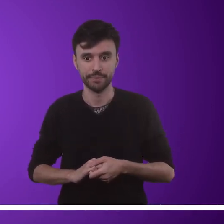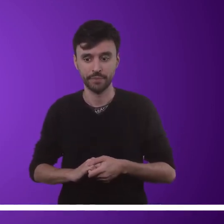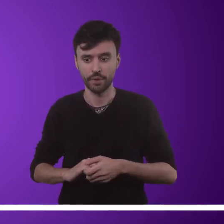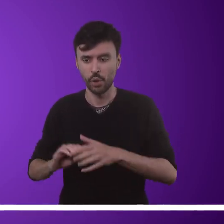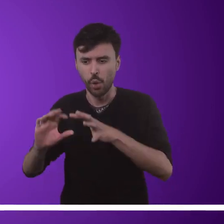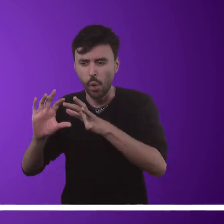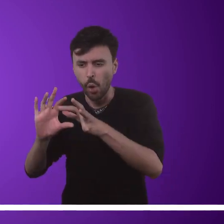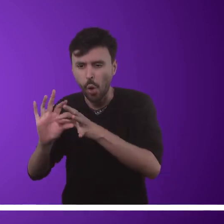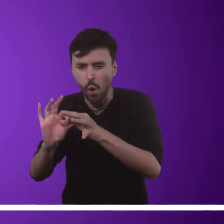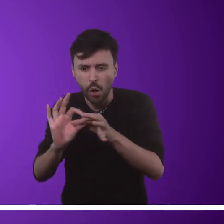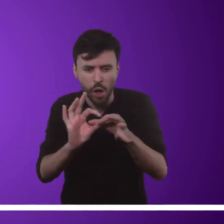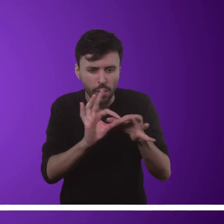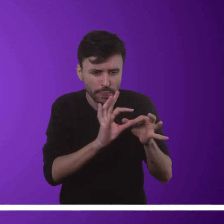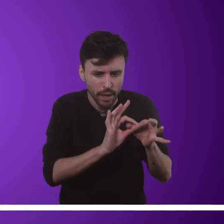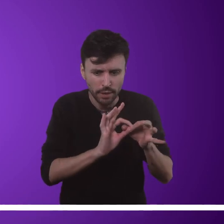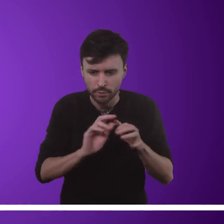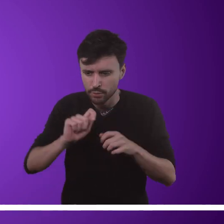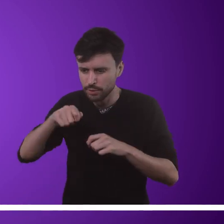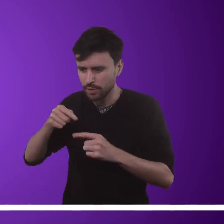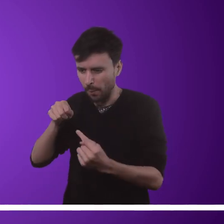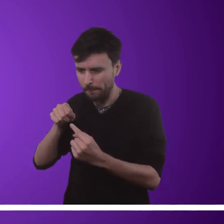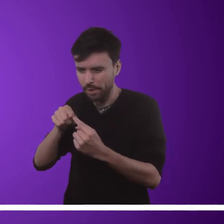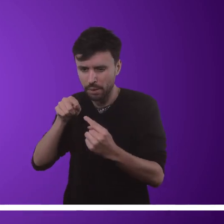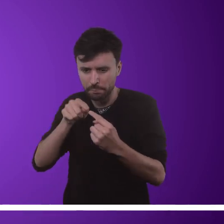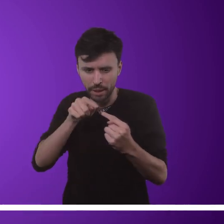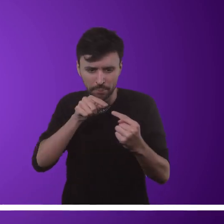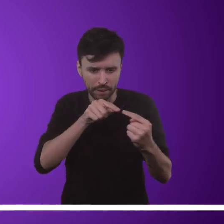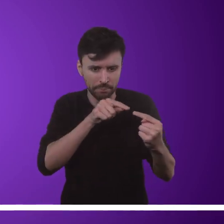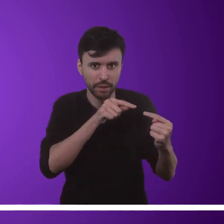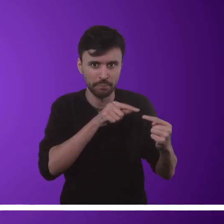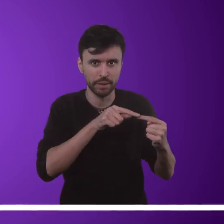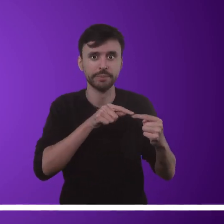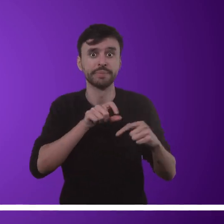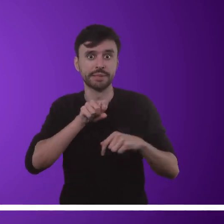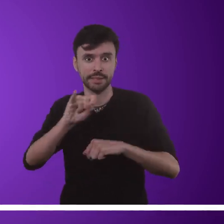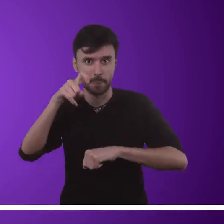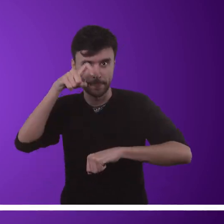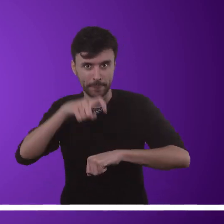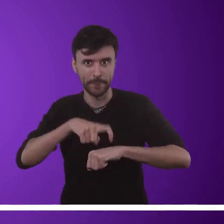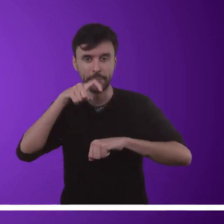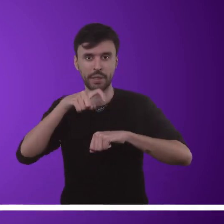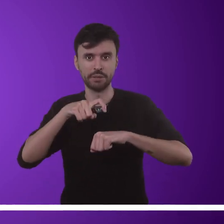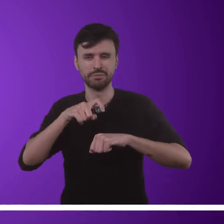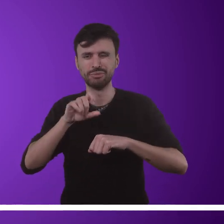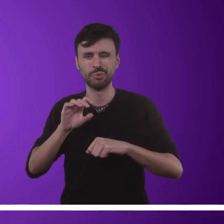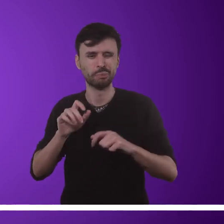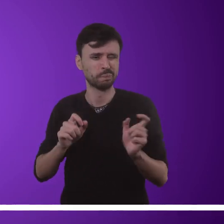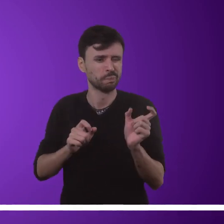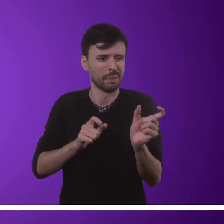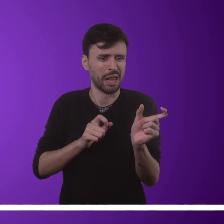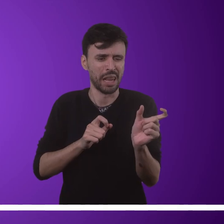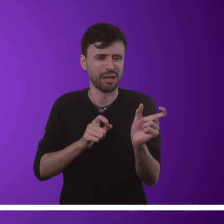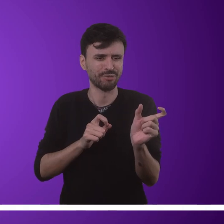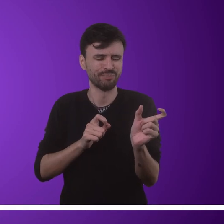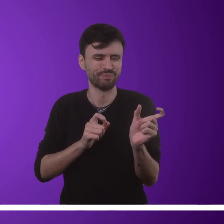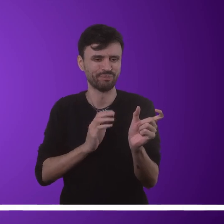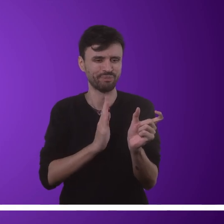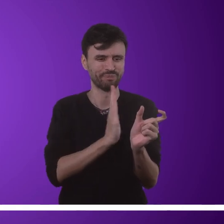sinais conforme o contexto das palavras e das frases. Muitas vezes, quando aprendemos apenas as palavras